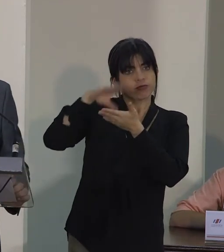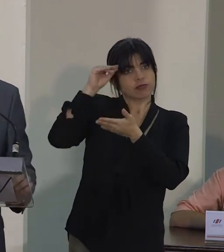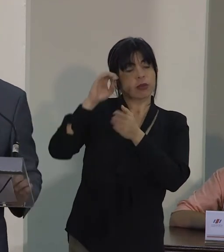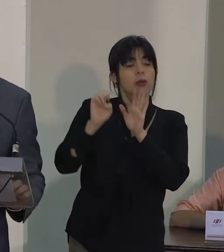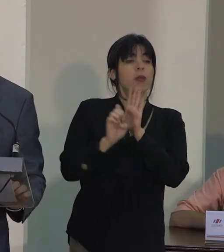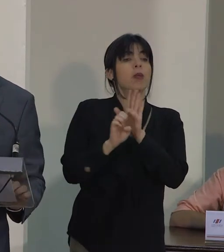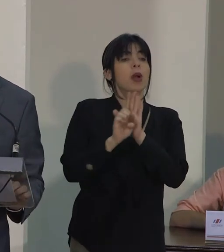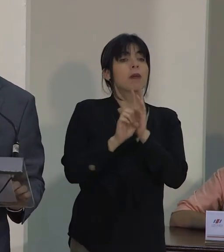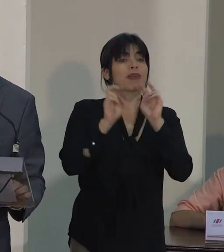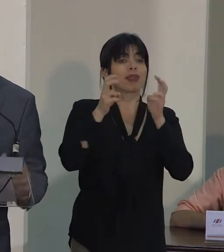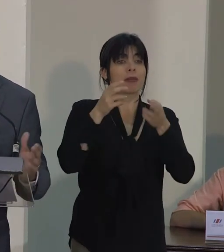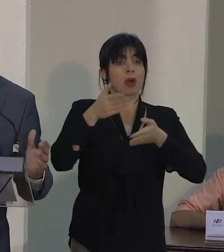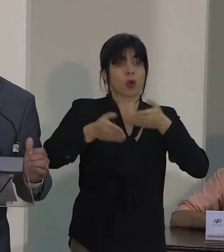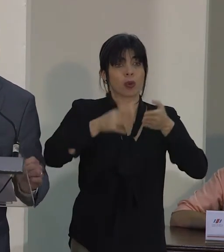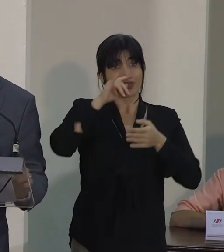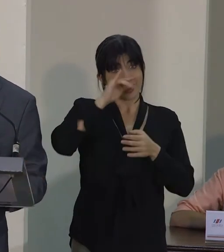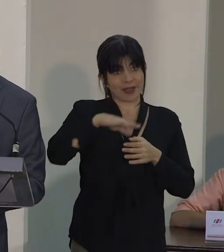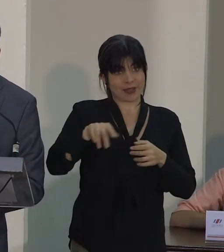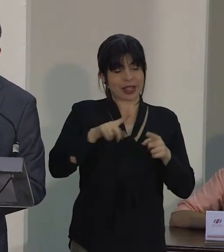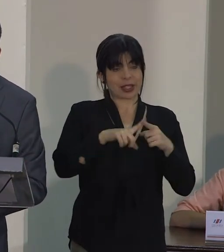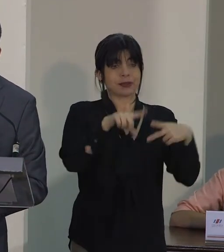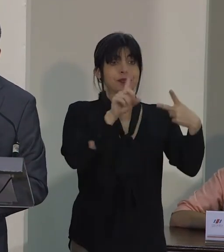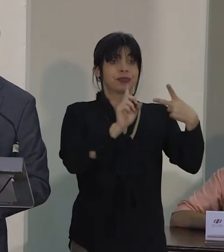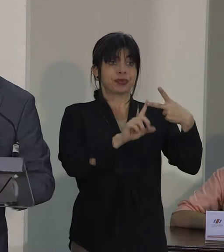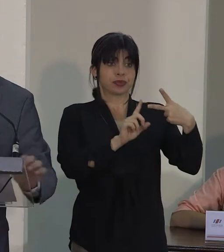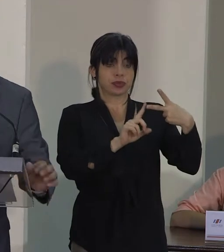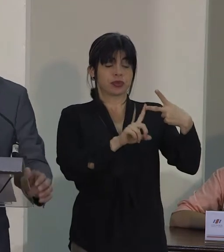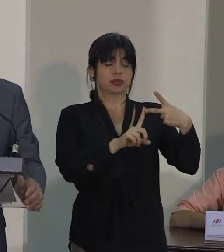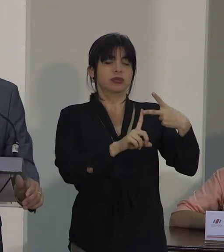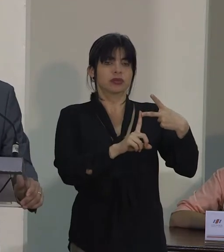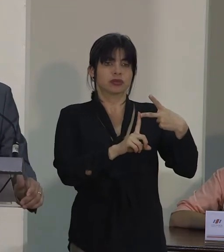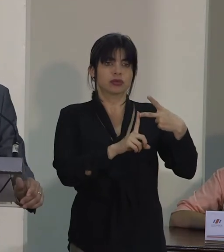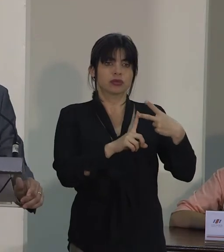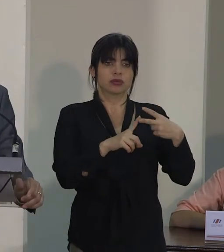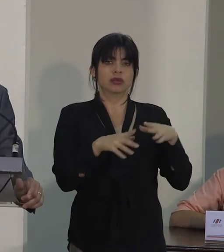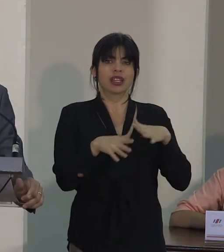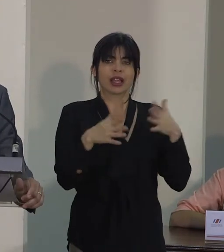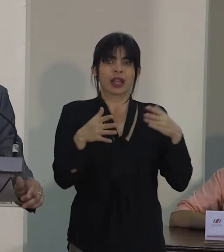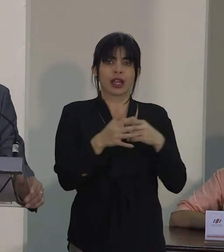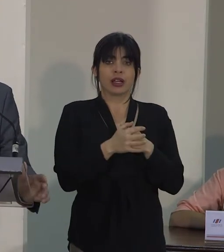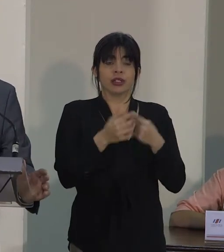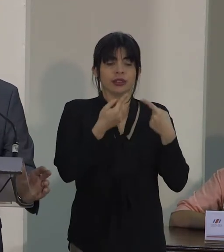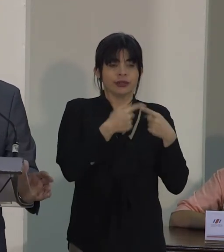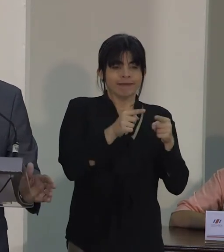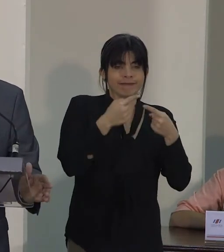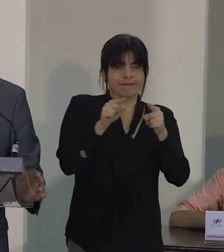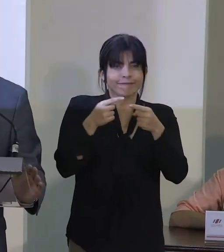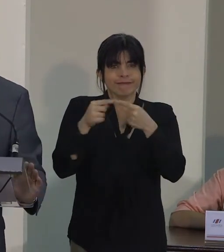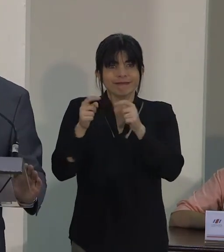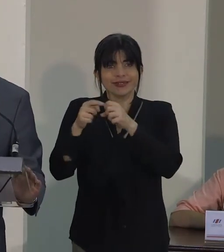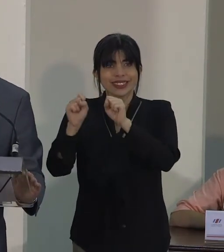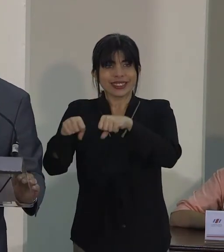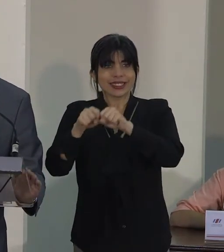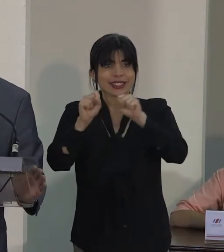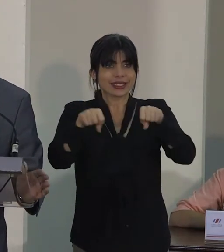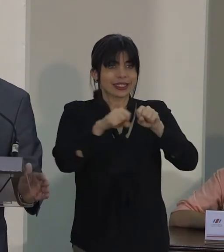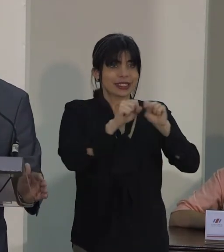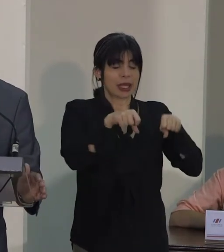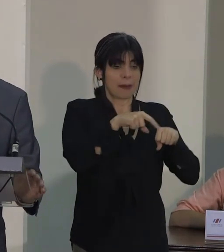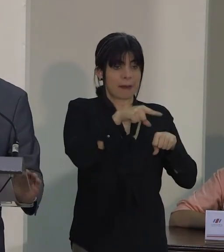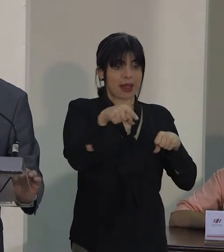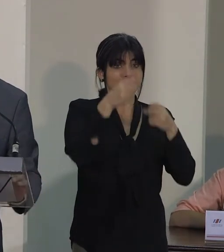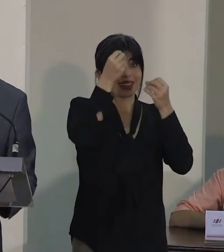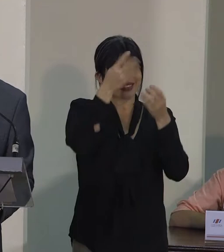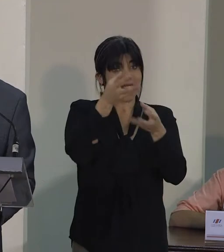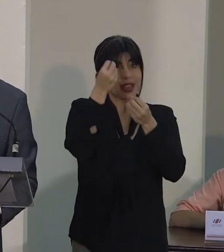área del cuido infantil. Número dos, la articulación entre los diferentes sistemas generadores de